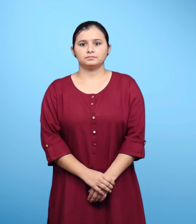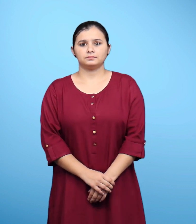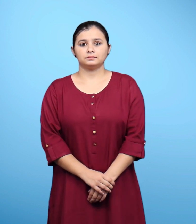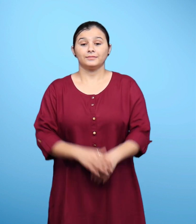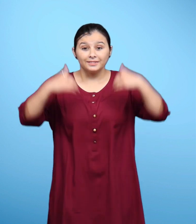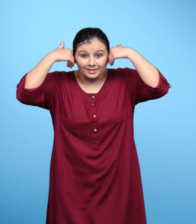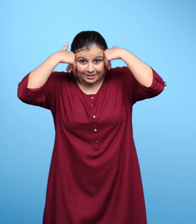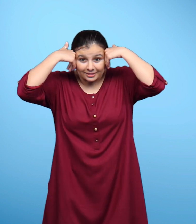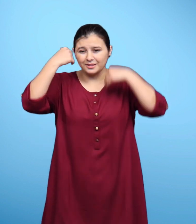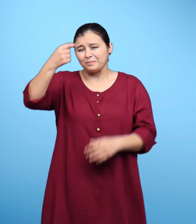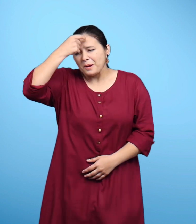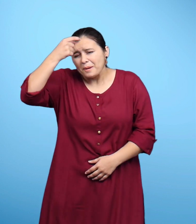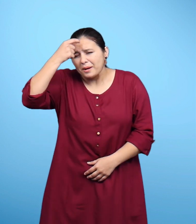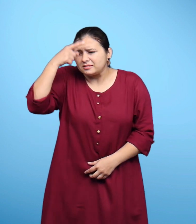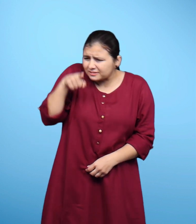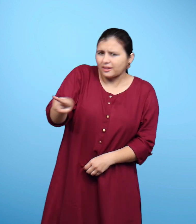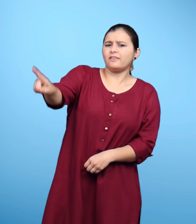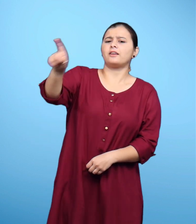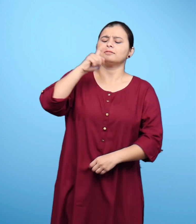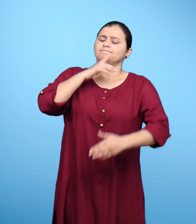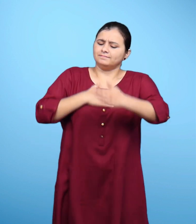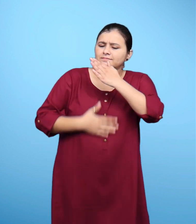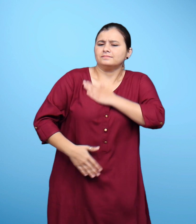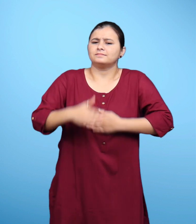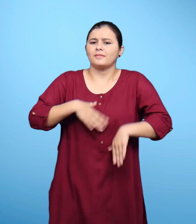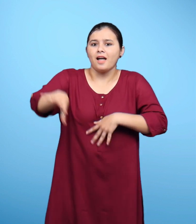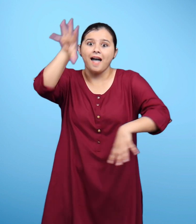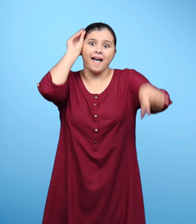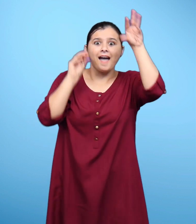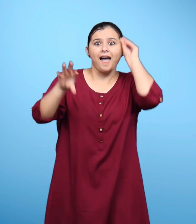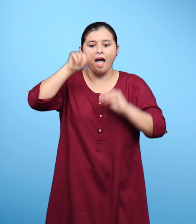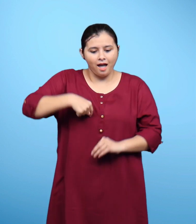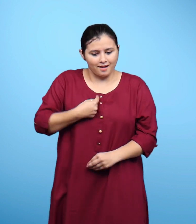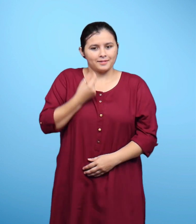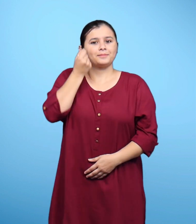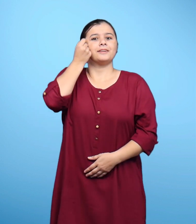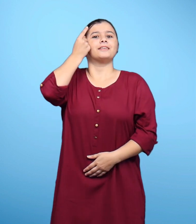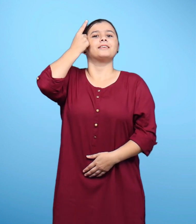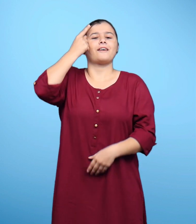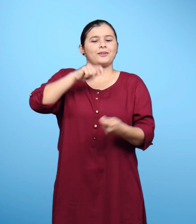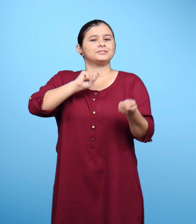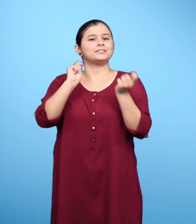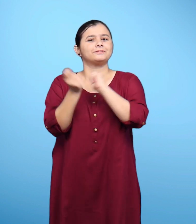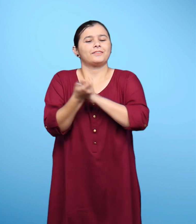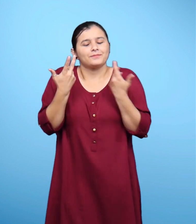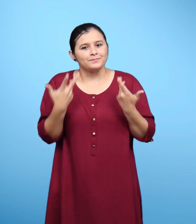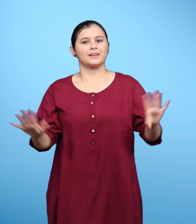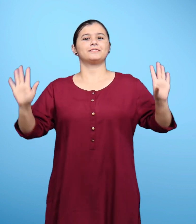धैरे से रहने और उचित समय को पहचान कर कारे करने की बुद्धी मानी गधे ने कश्ट में पढ़कर